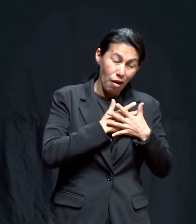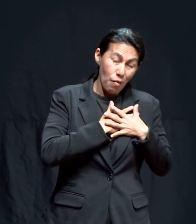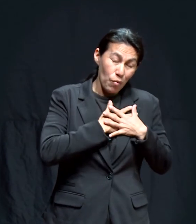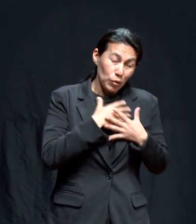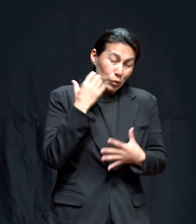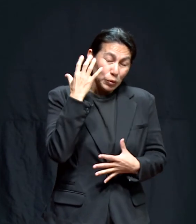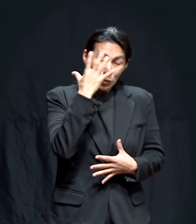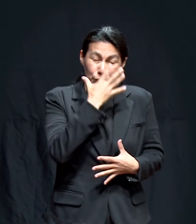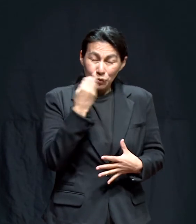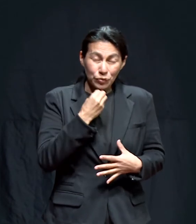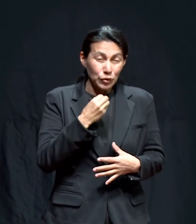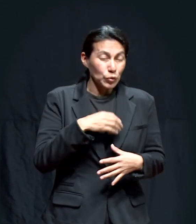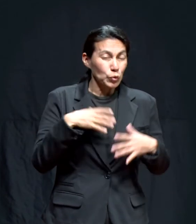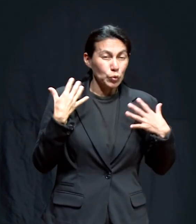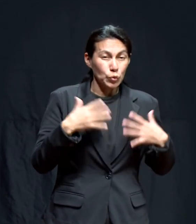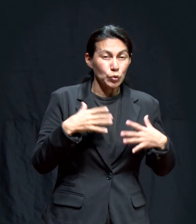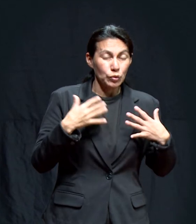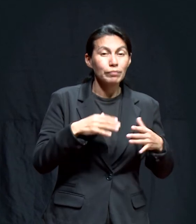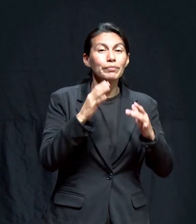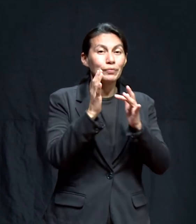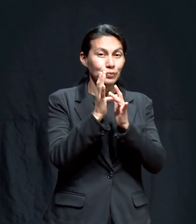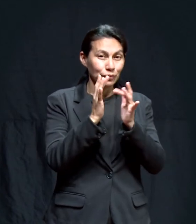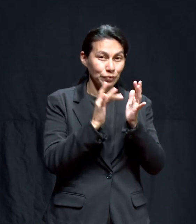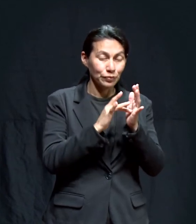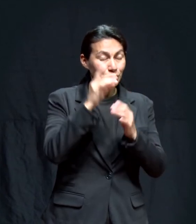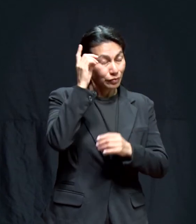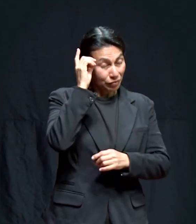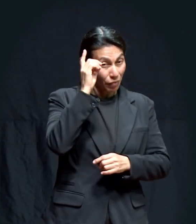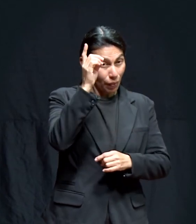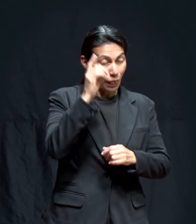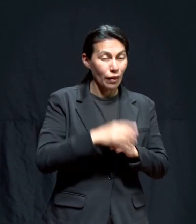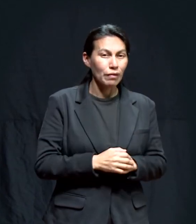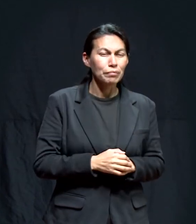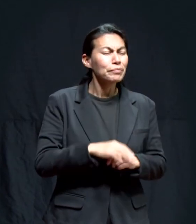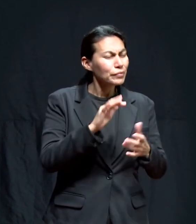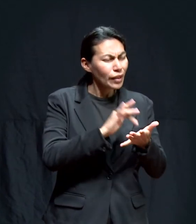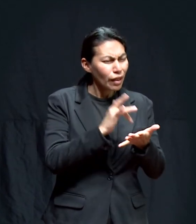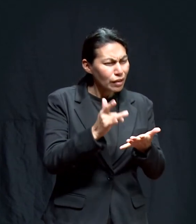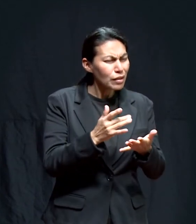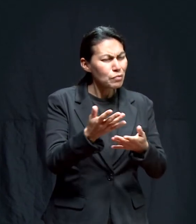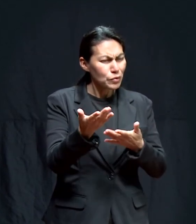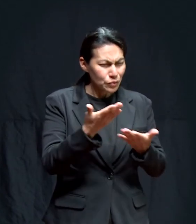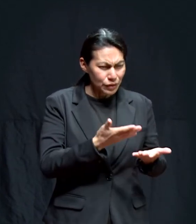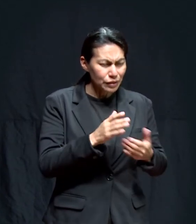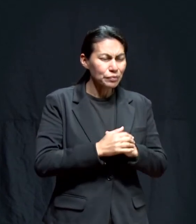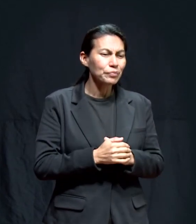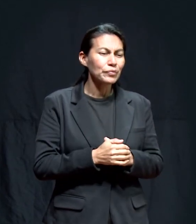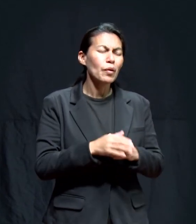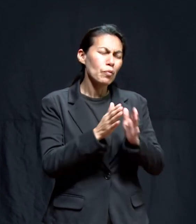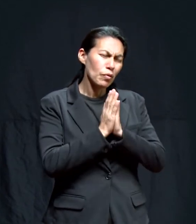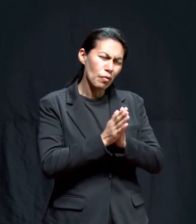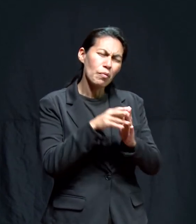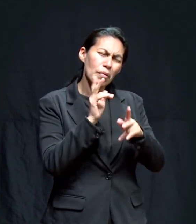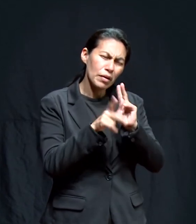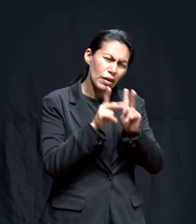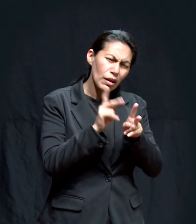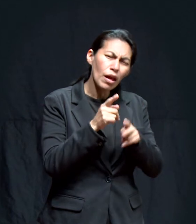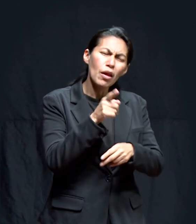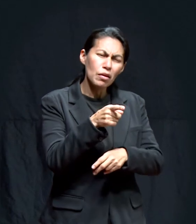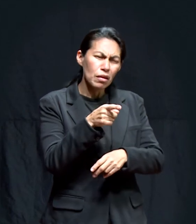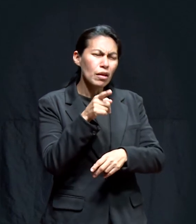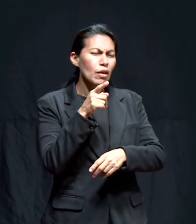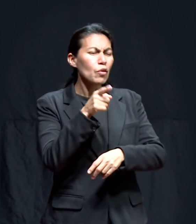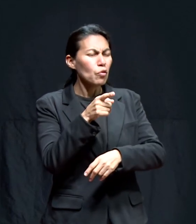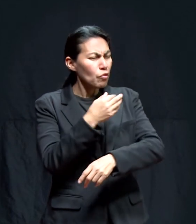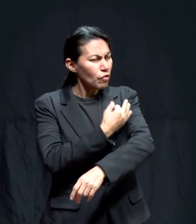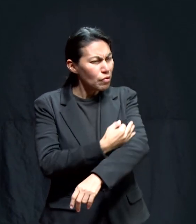increíble de Dios. Amén. Gracias, Elvia, por estar entre nosotros. Cuéntanos algo de ti, de